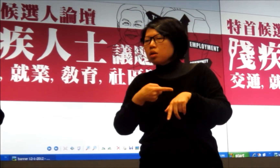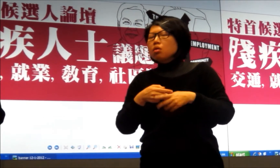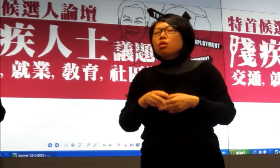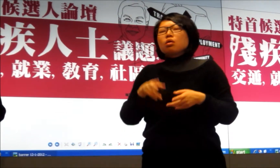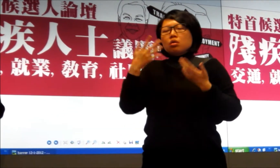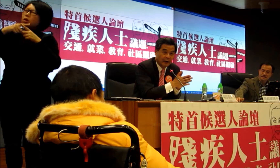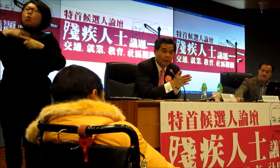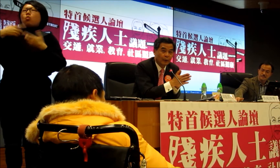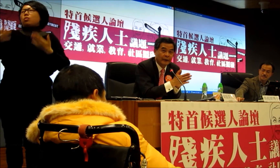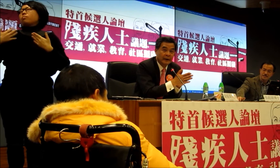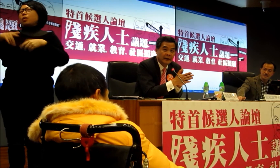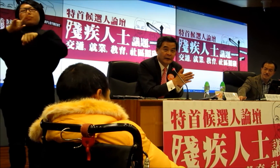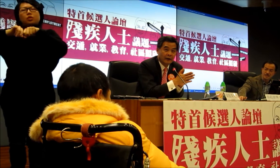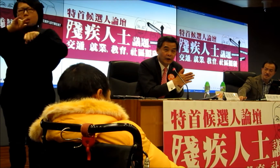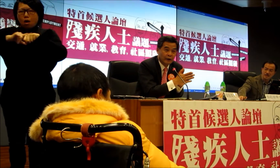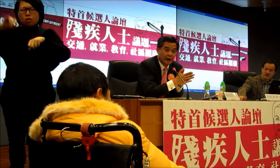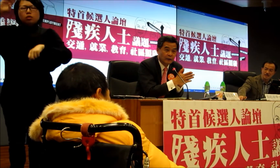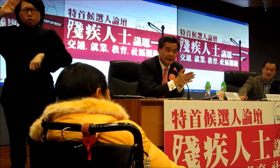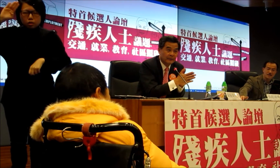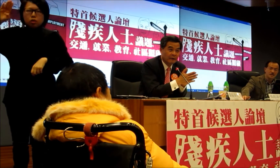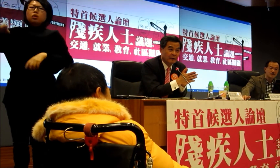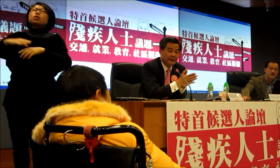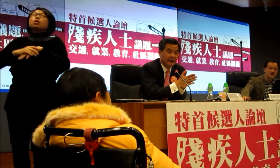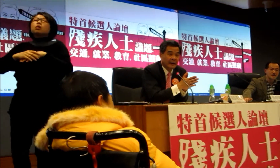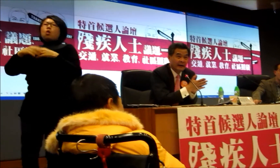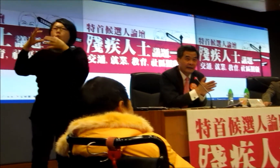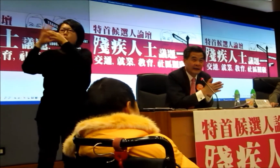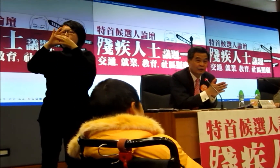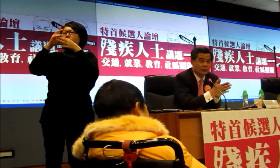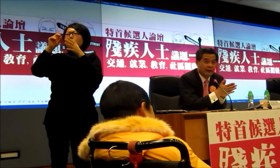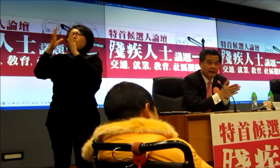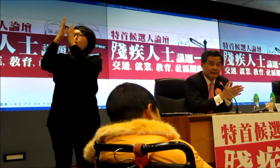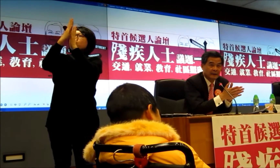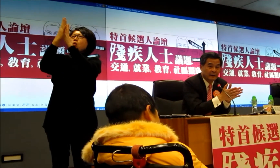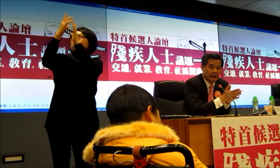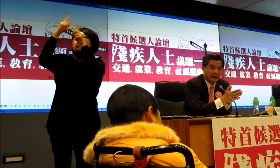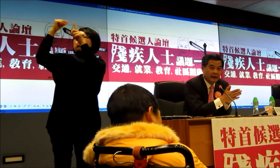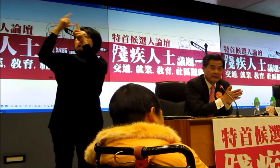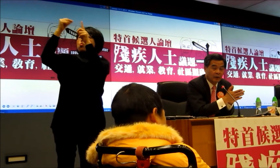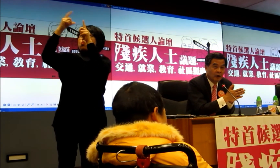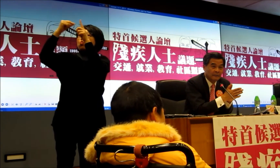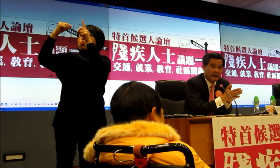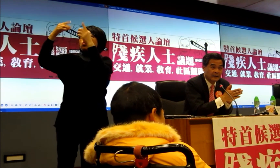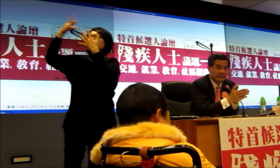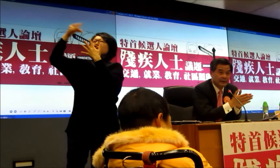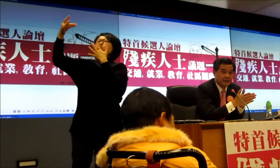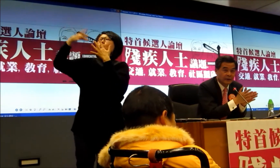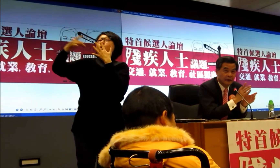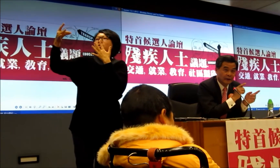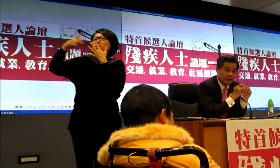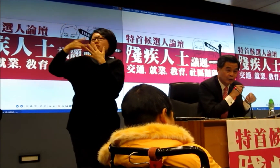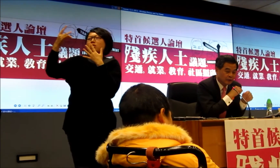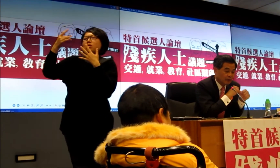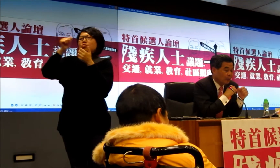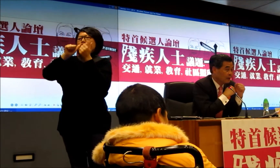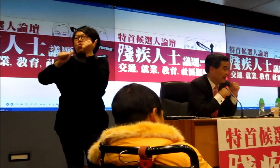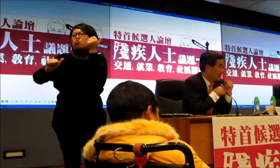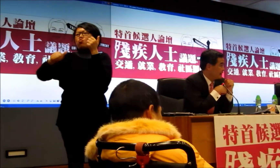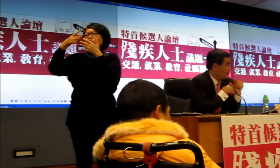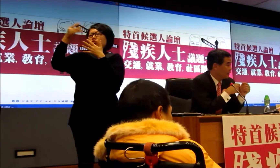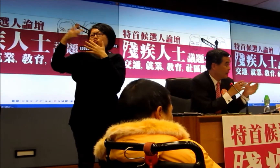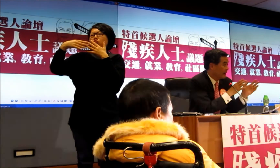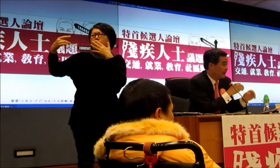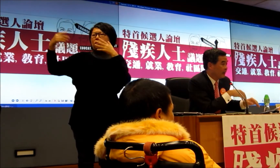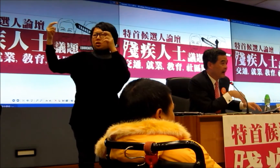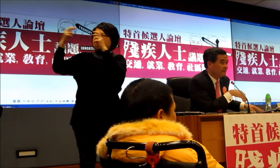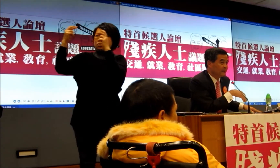融合教育裡面類遊營業方面的捲位和我安排了結業所以我都一年了過了來